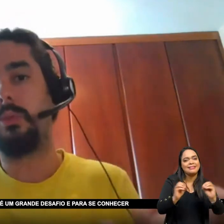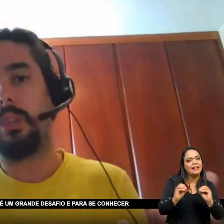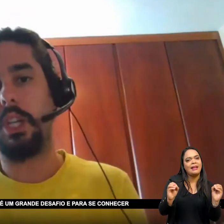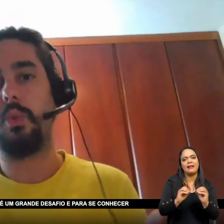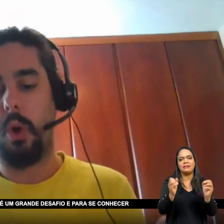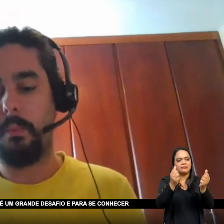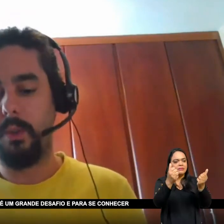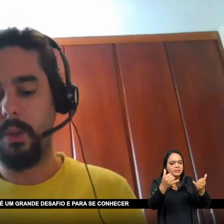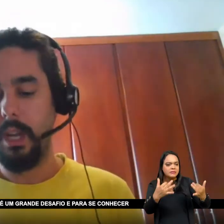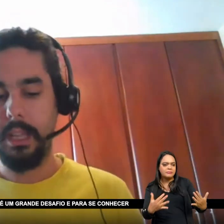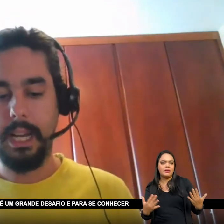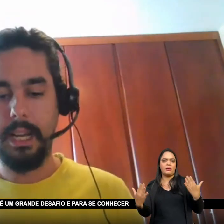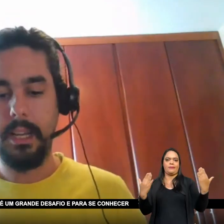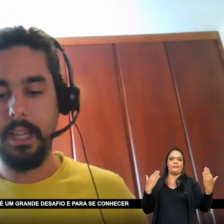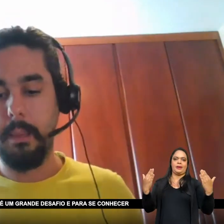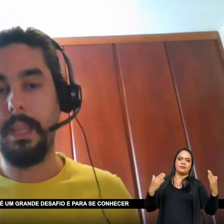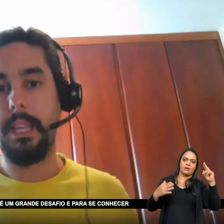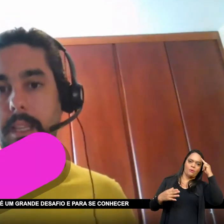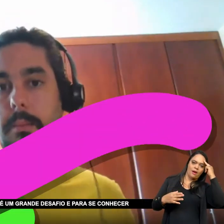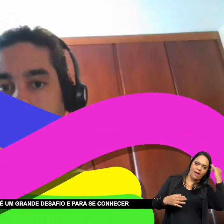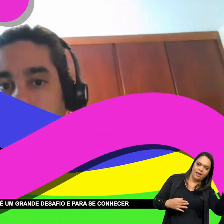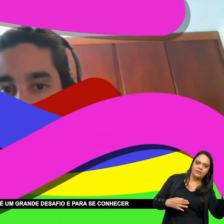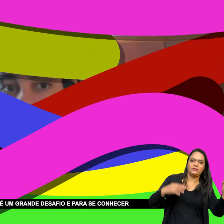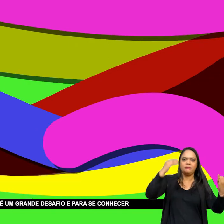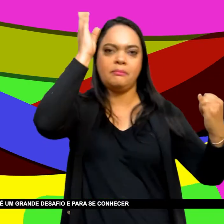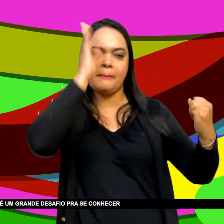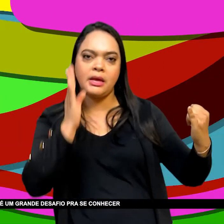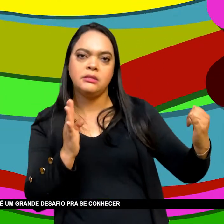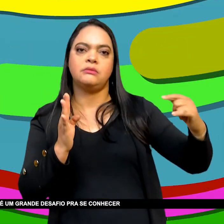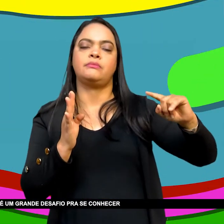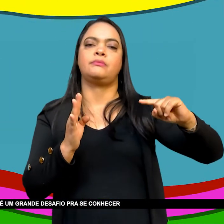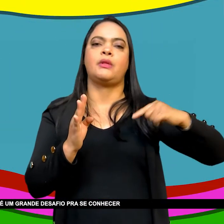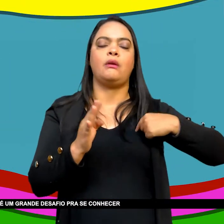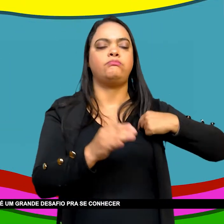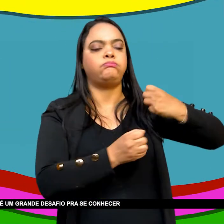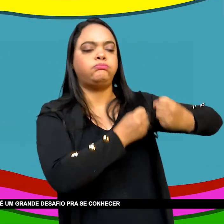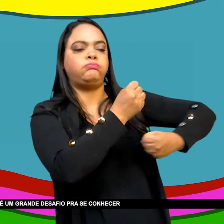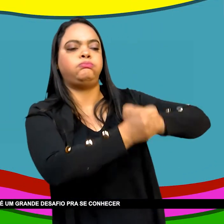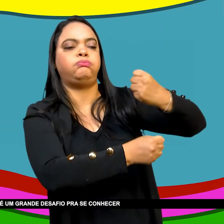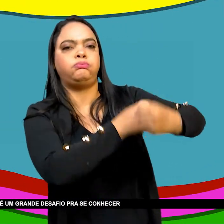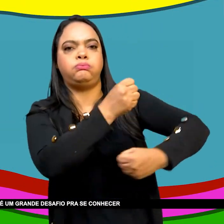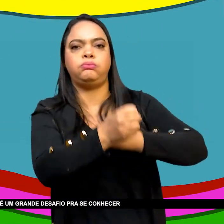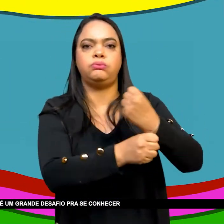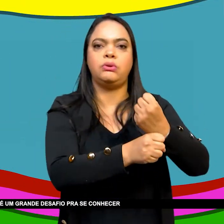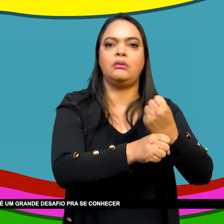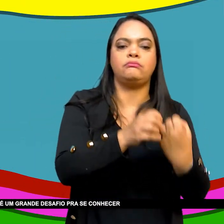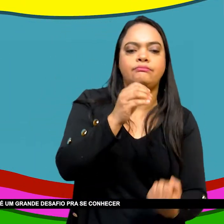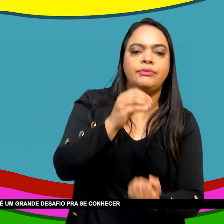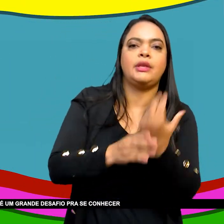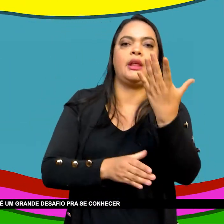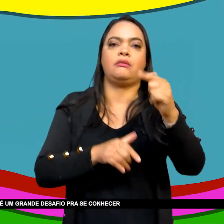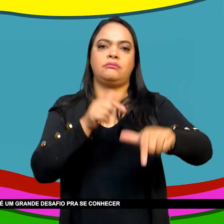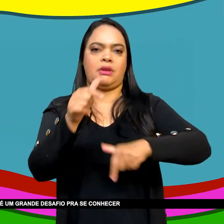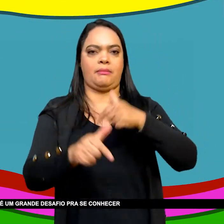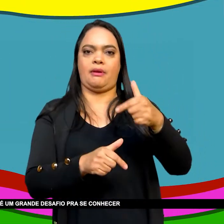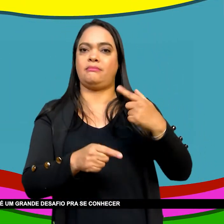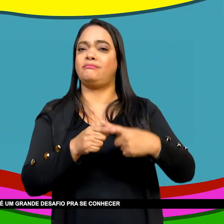Dentro desse contexto Óbvio Da independência brasileira Esse eu acho Que é um grande desafio